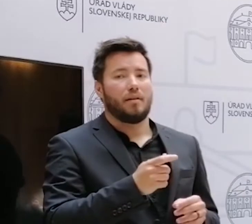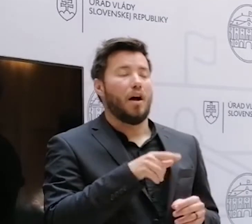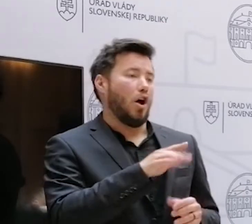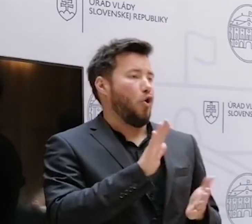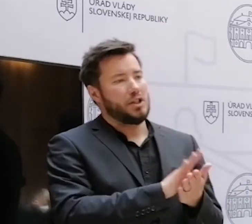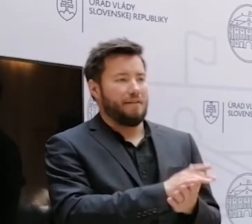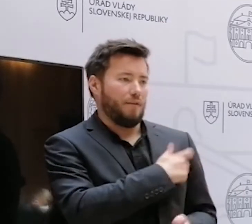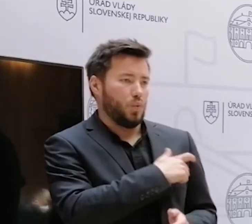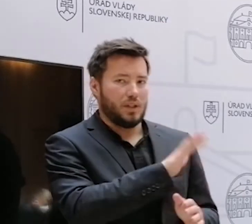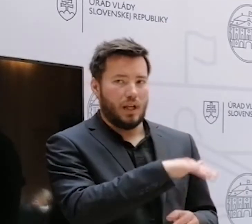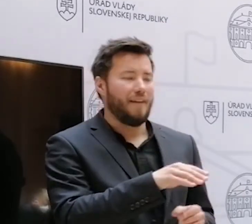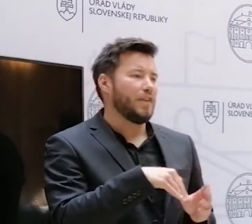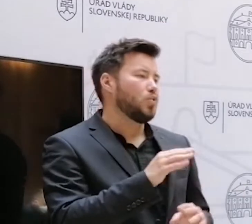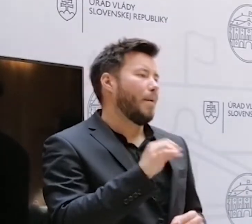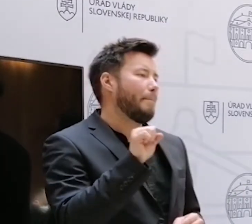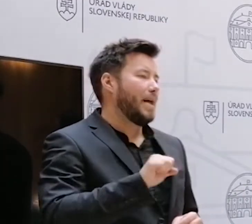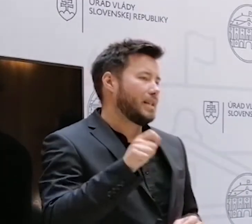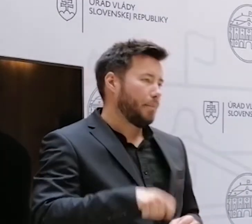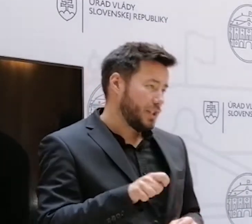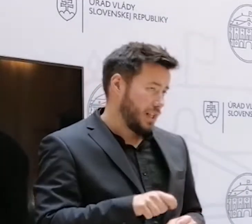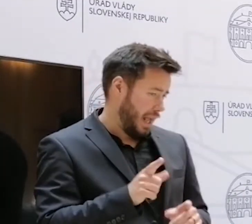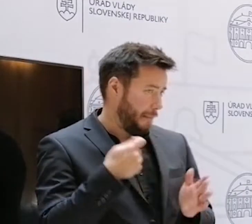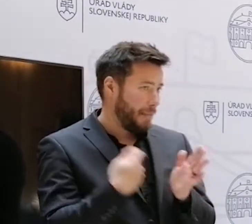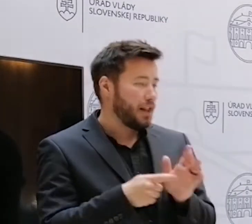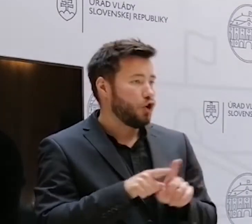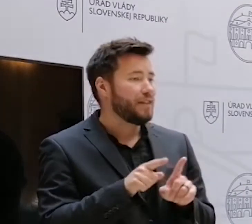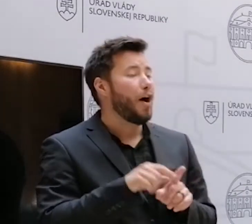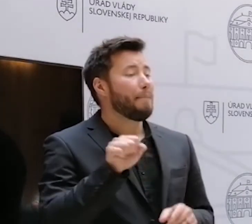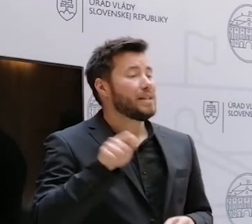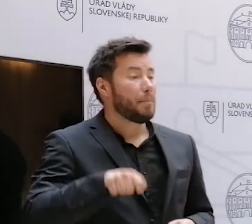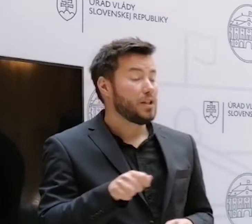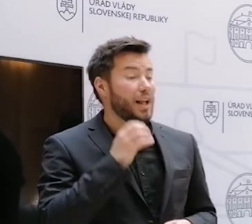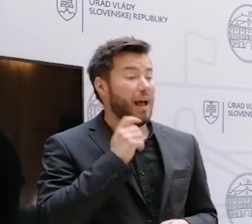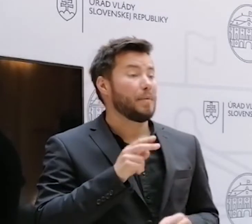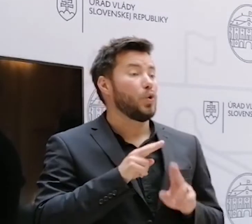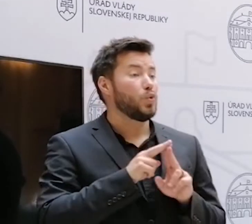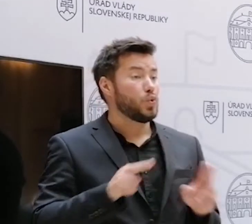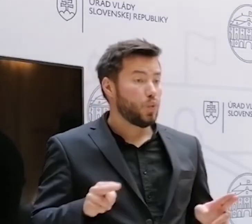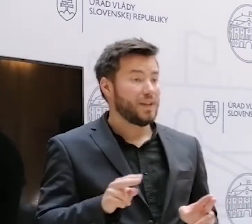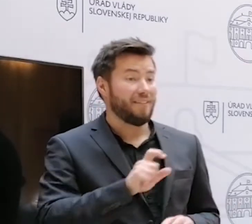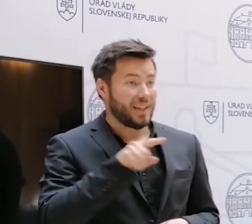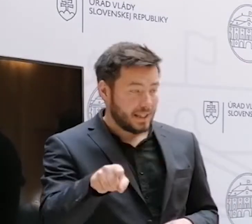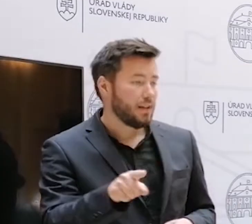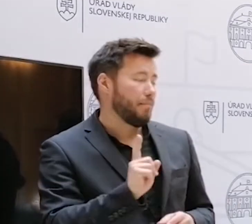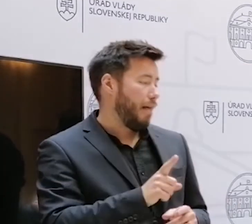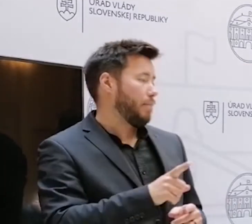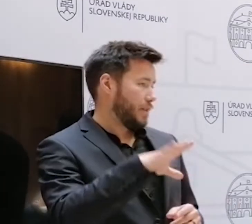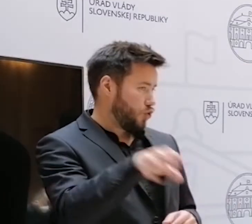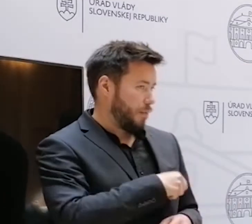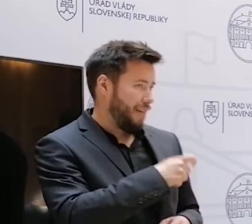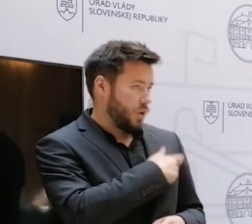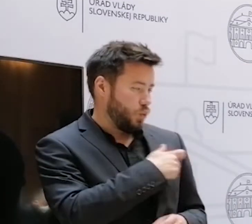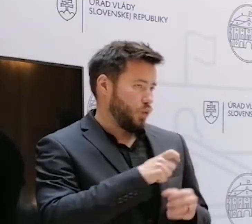funkcií, spravidla šlo o meských poslancov, ale pre nich sa tiež zťahuje to, že majú prísť o mandát v prípade odsudenia. Či sa neuvažuje nad nejakým mechanizmom,